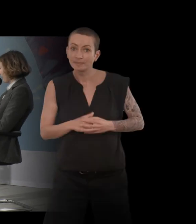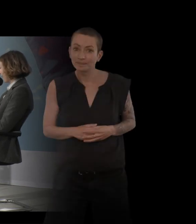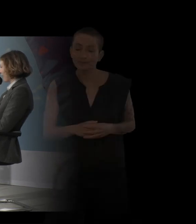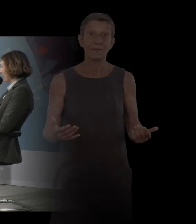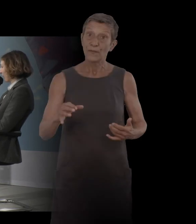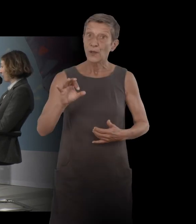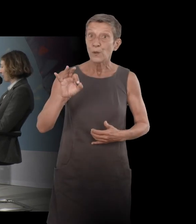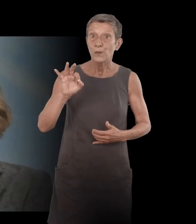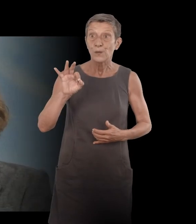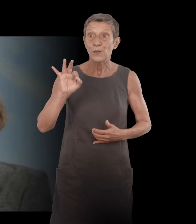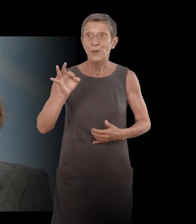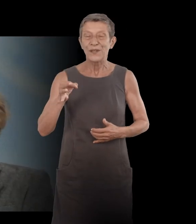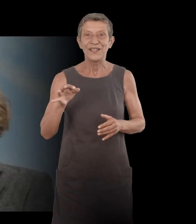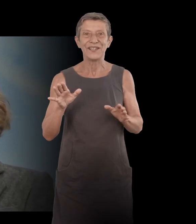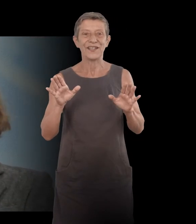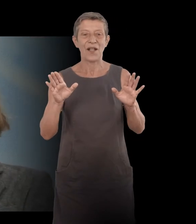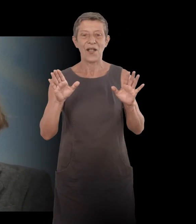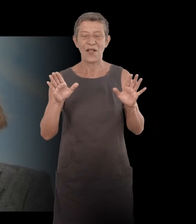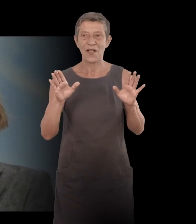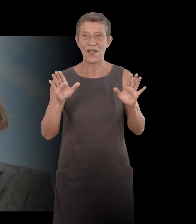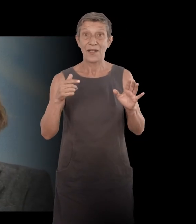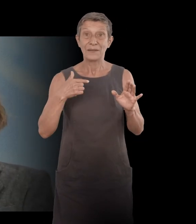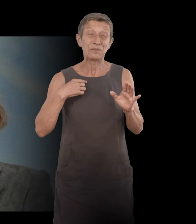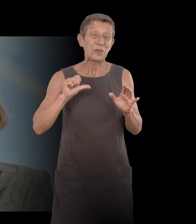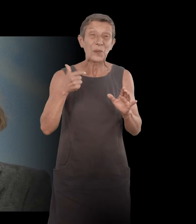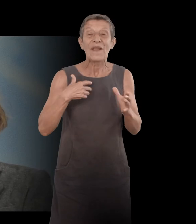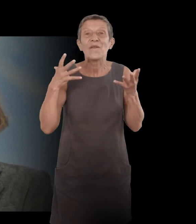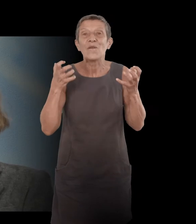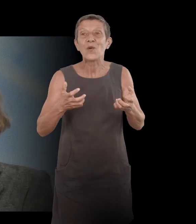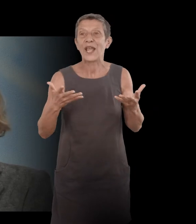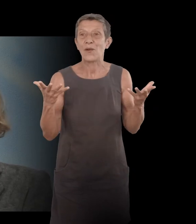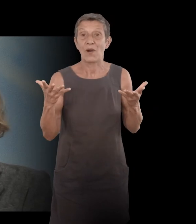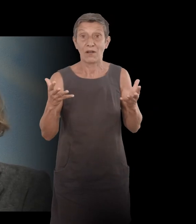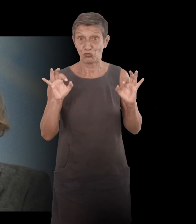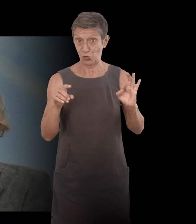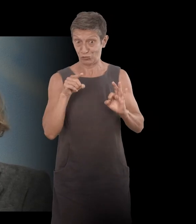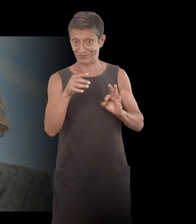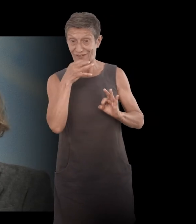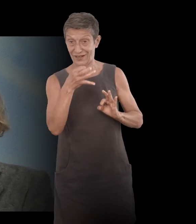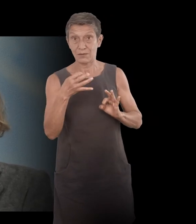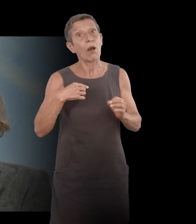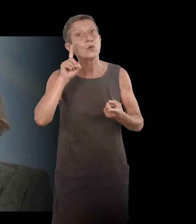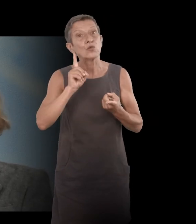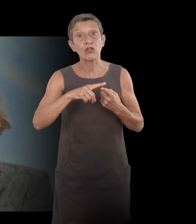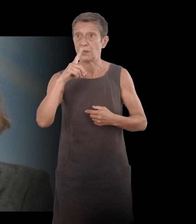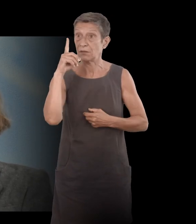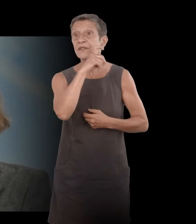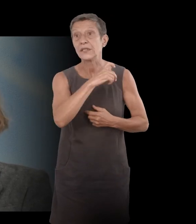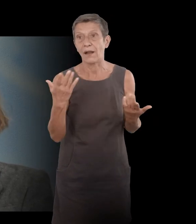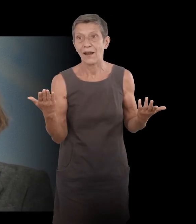Oui. Une de mes premières volontés, c'était... Comme je vous disais au début, le sujet est difficile. Il y a beaucoup de